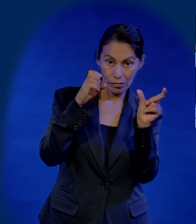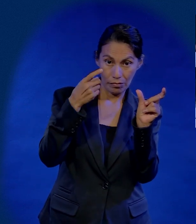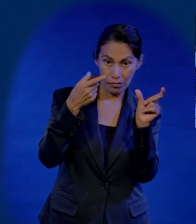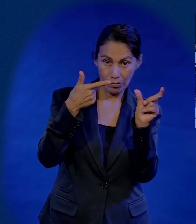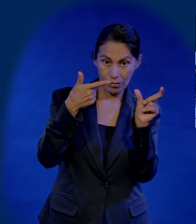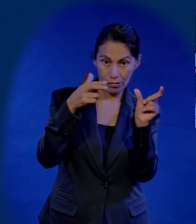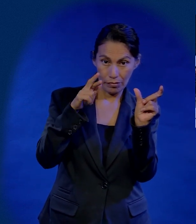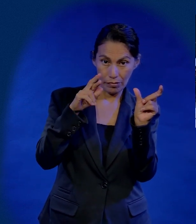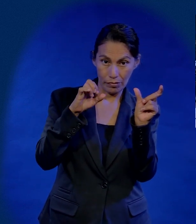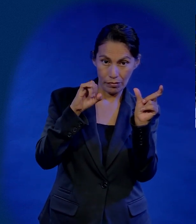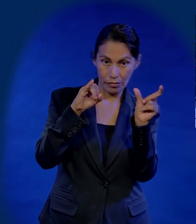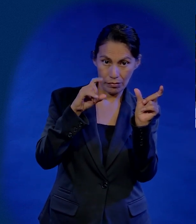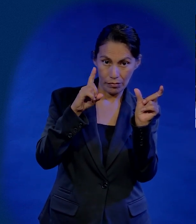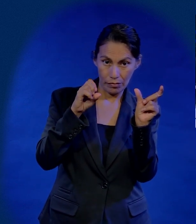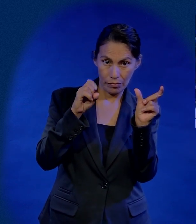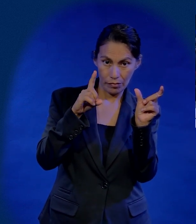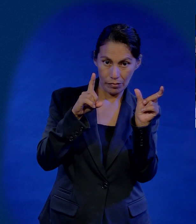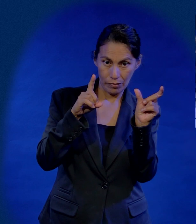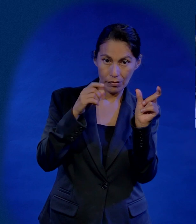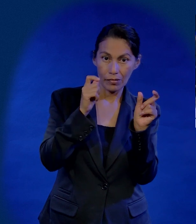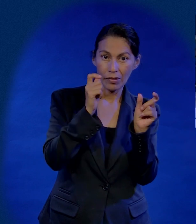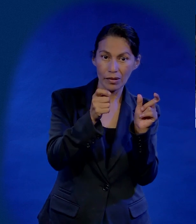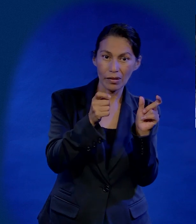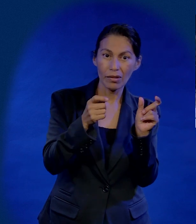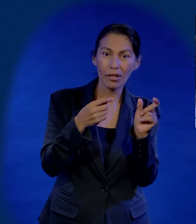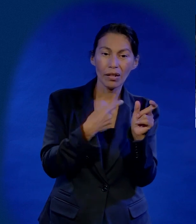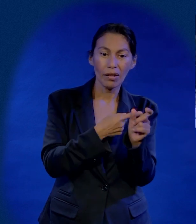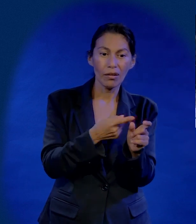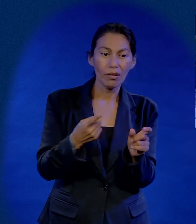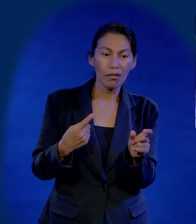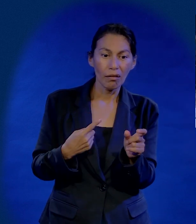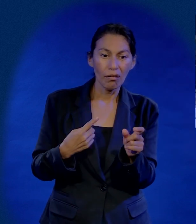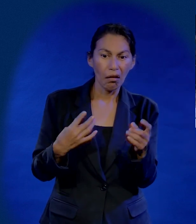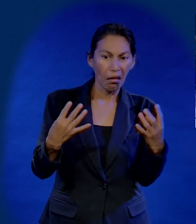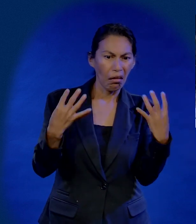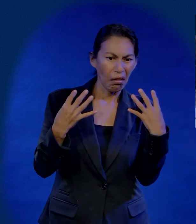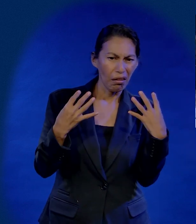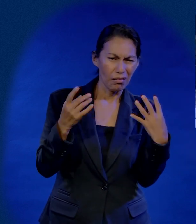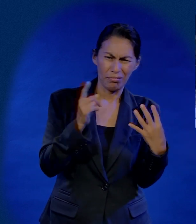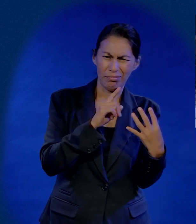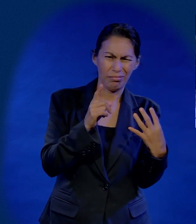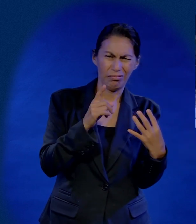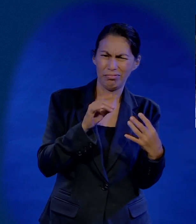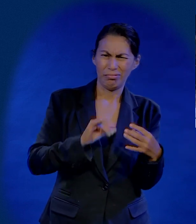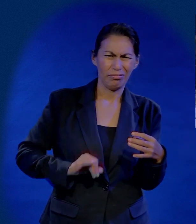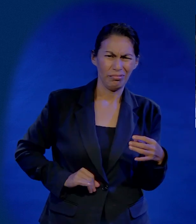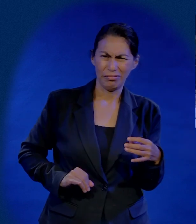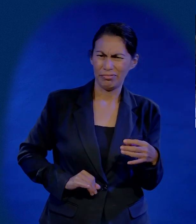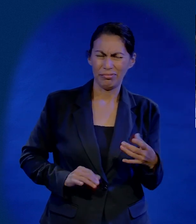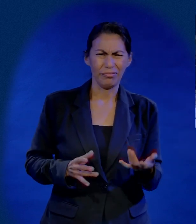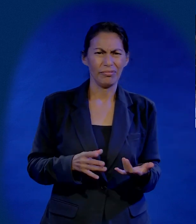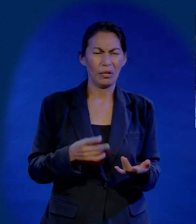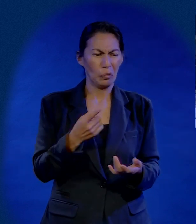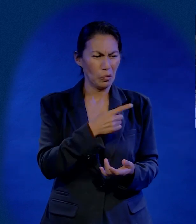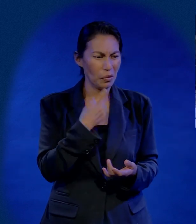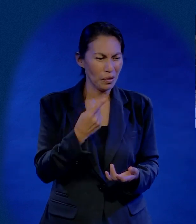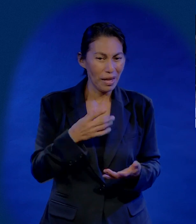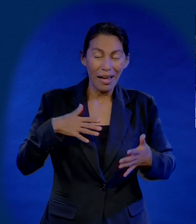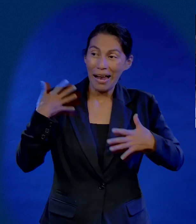integridad, por el contrario, implica que no hacemos las cosas para que nos vean. Hacemos las